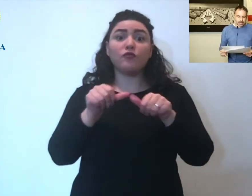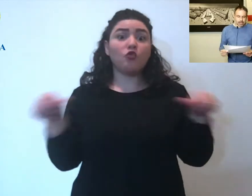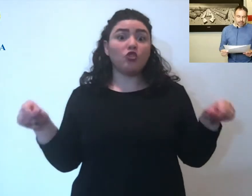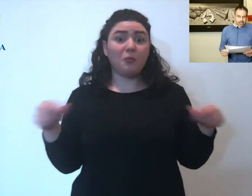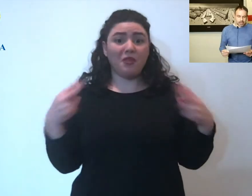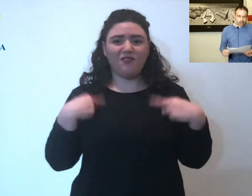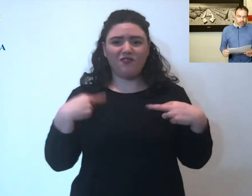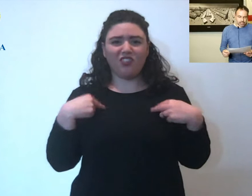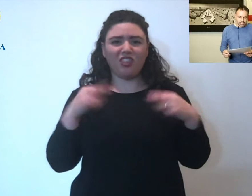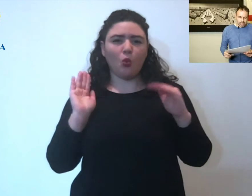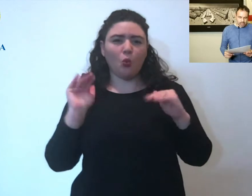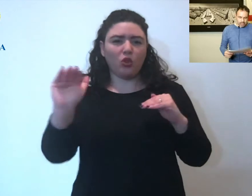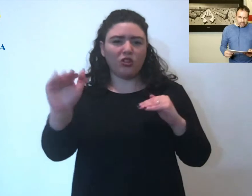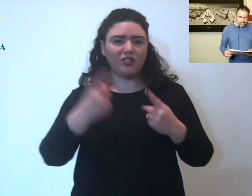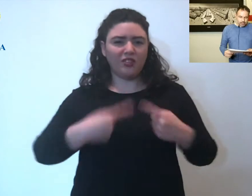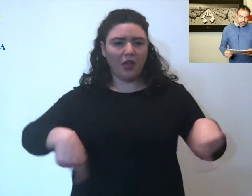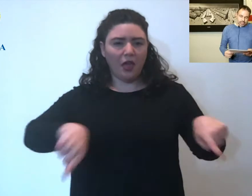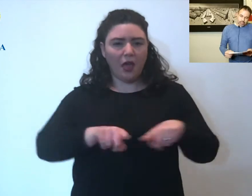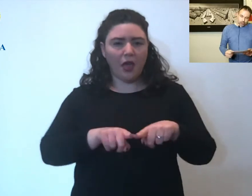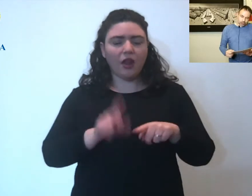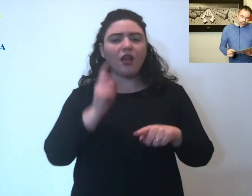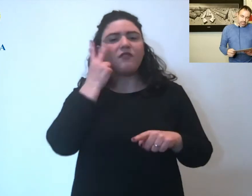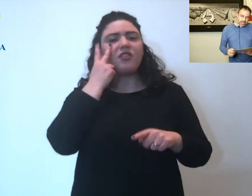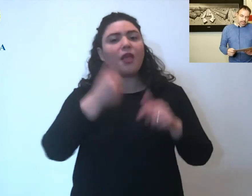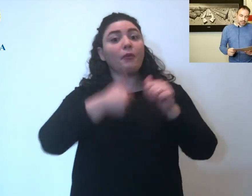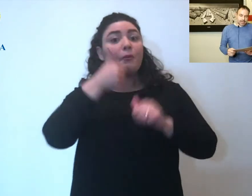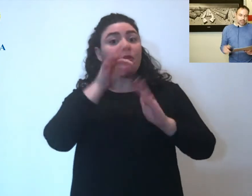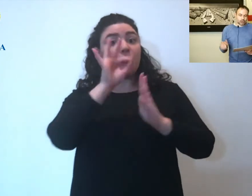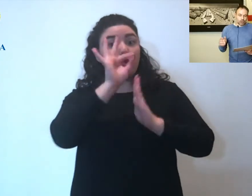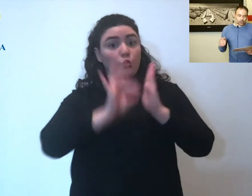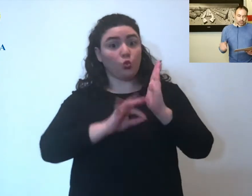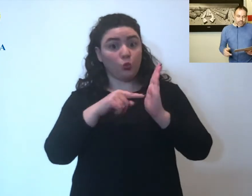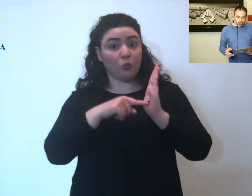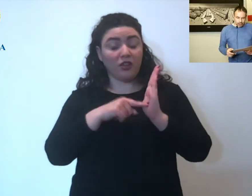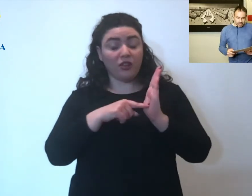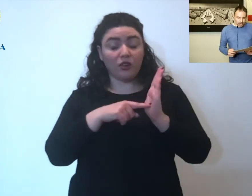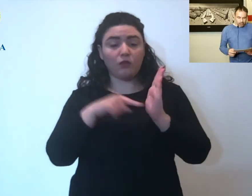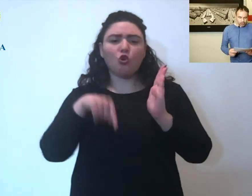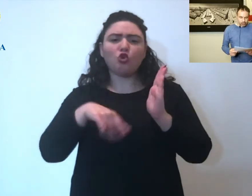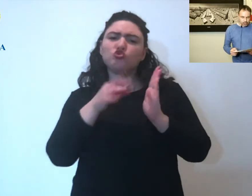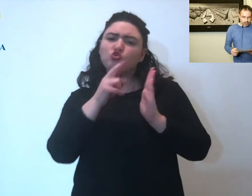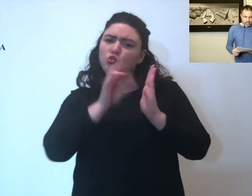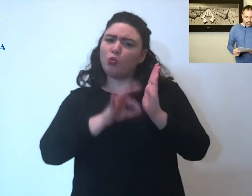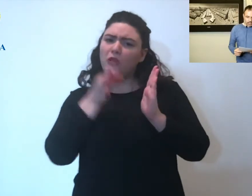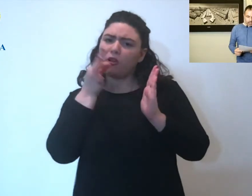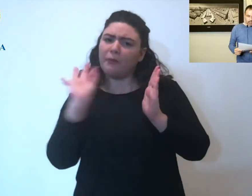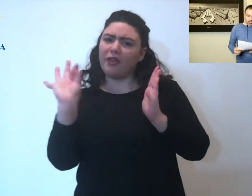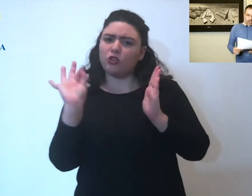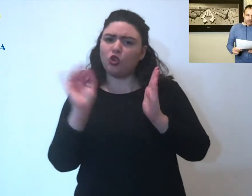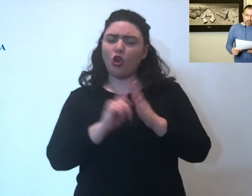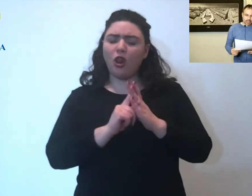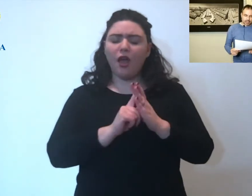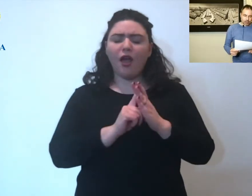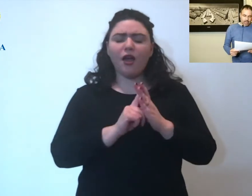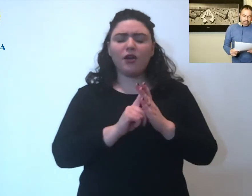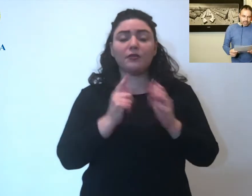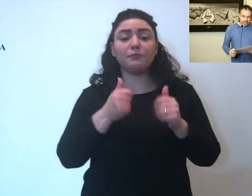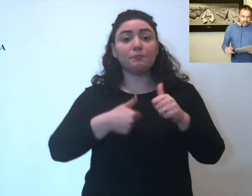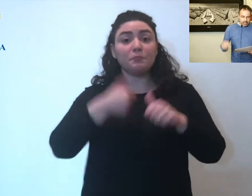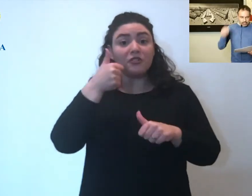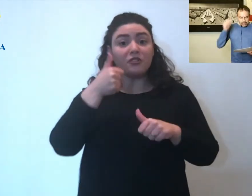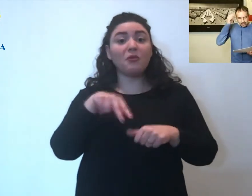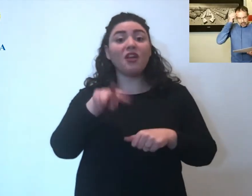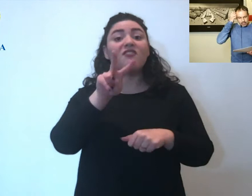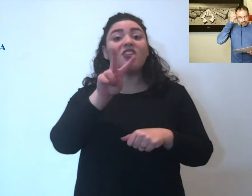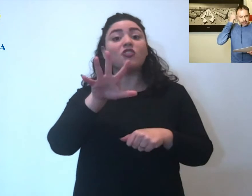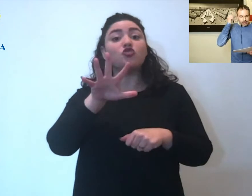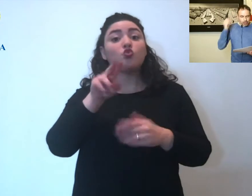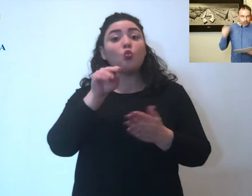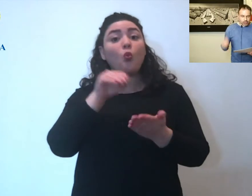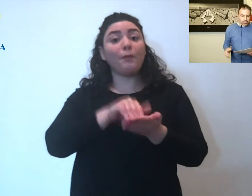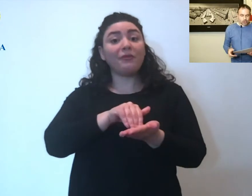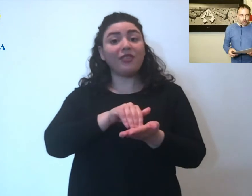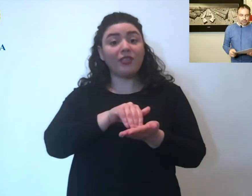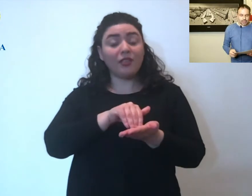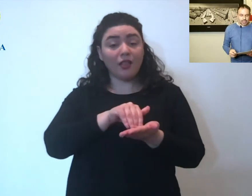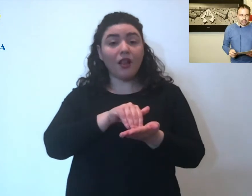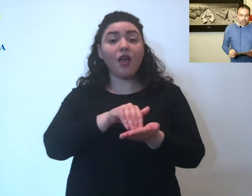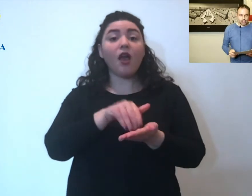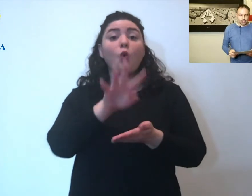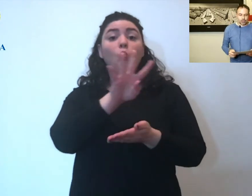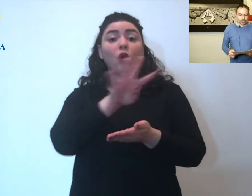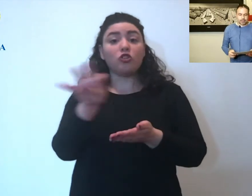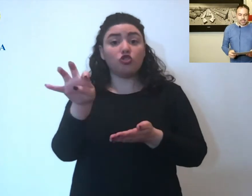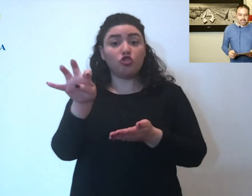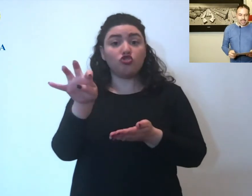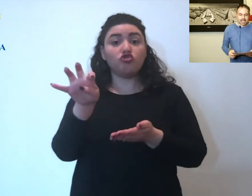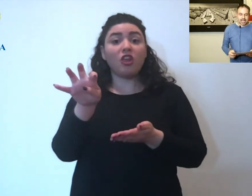fondamentali per la nostra vita quotidiana. Parto dai numeri oggi, numeri particolari. La prima cosa sono